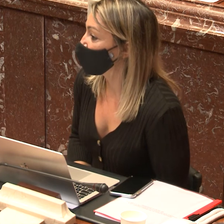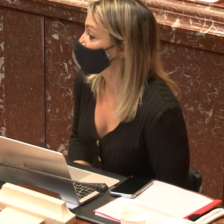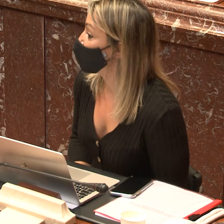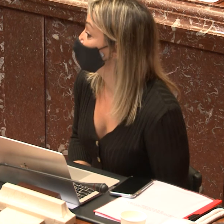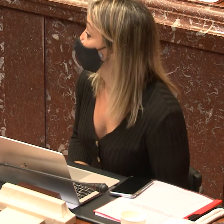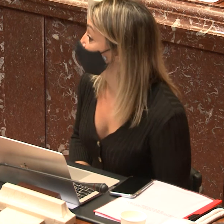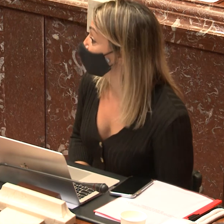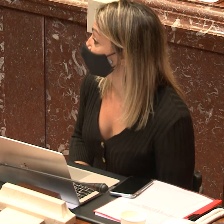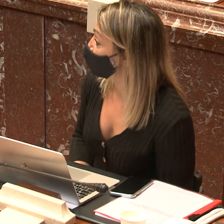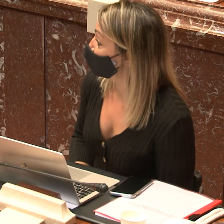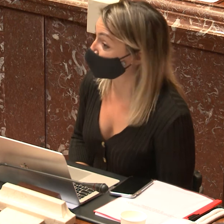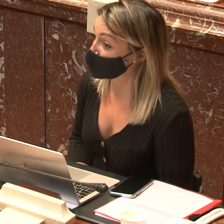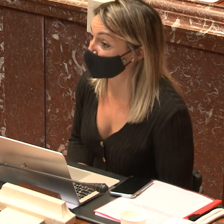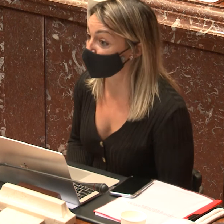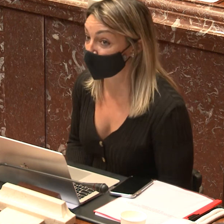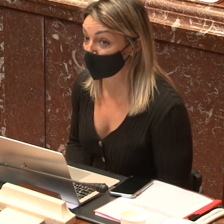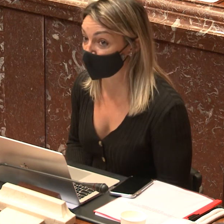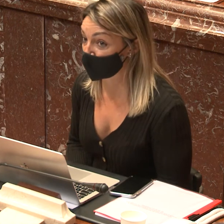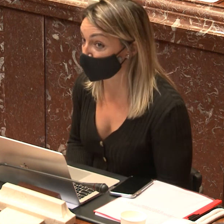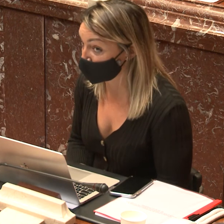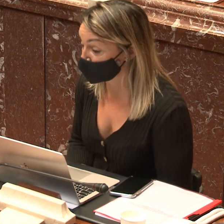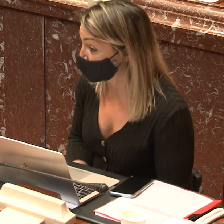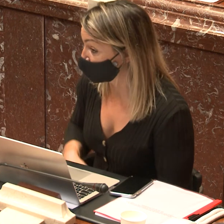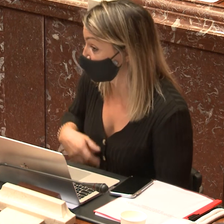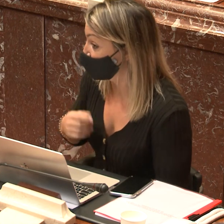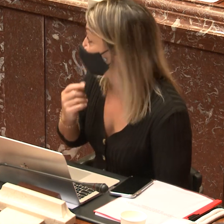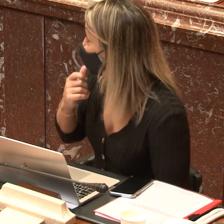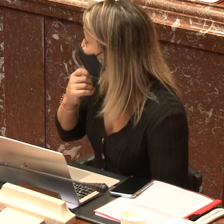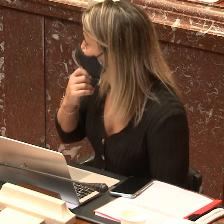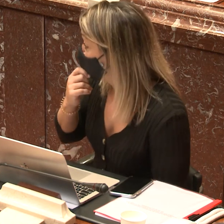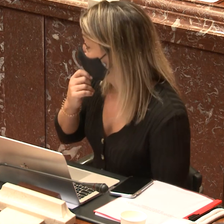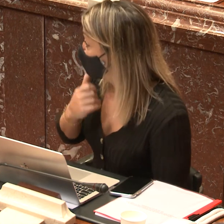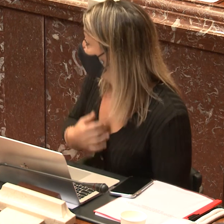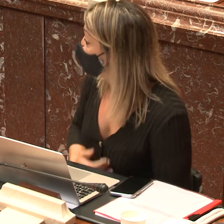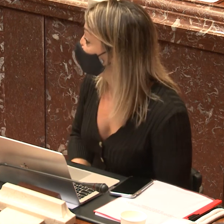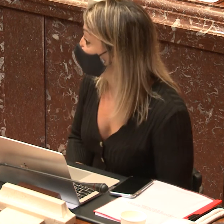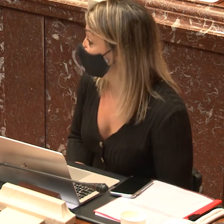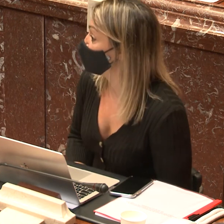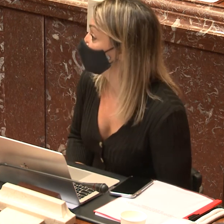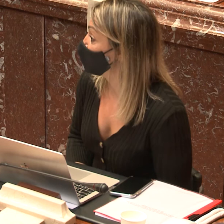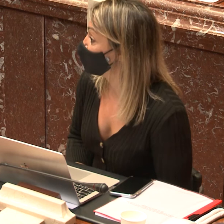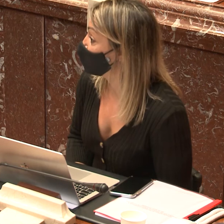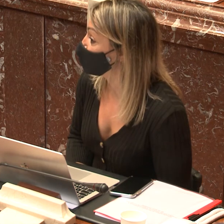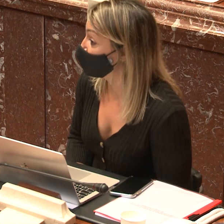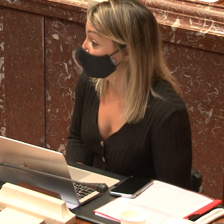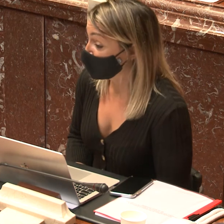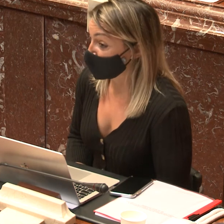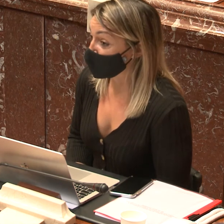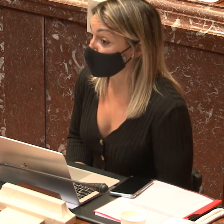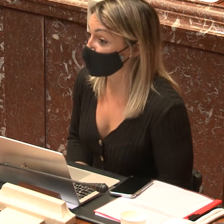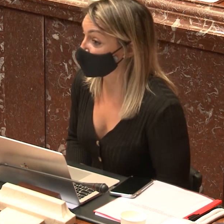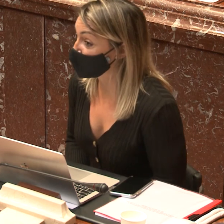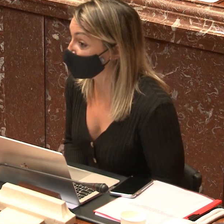creo que nunca más tendríamos que hablar de normalización en cuanto a las personas sordas dentro de la sociedad, ¿no? Creo que sería la forma más natural.